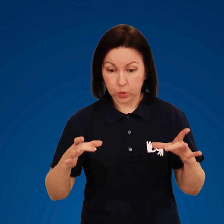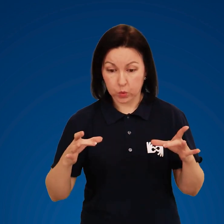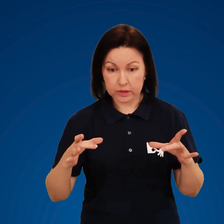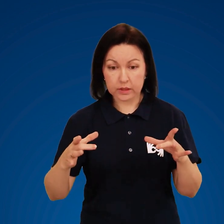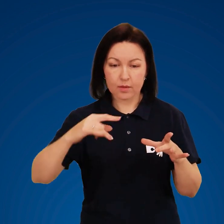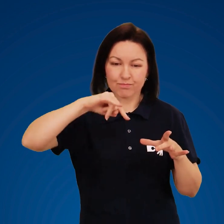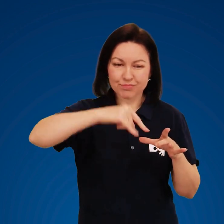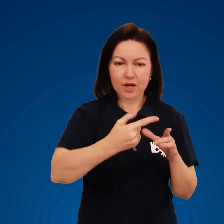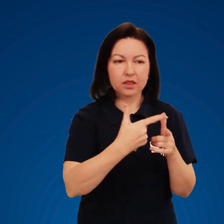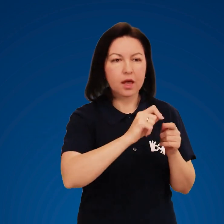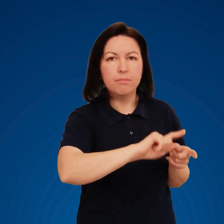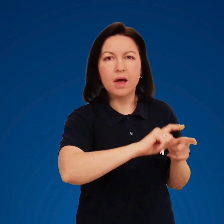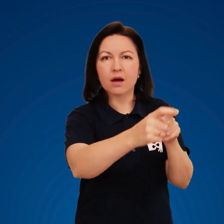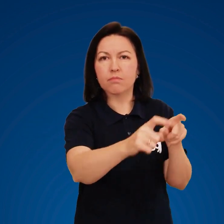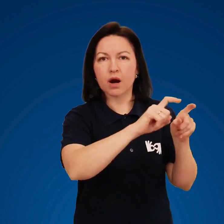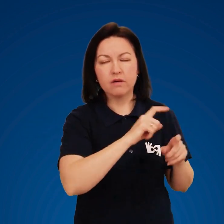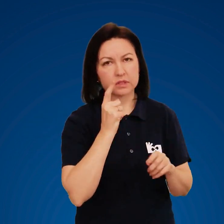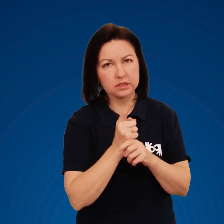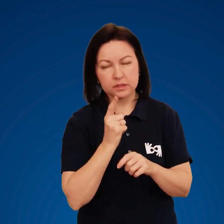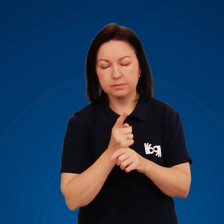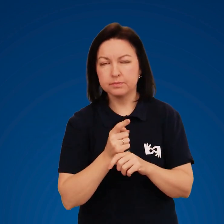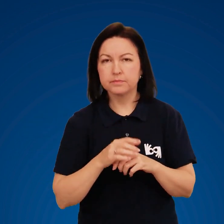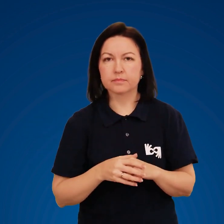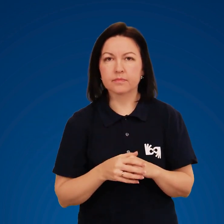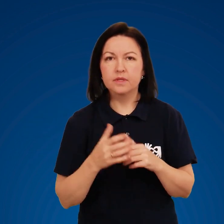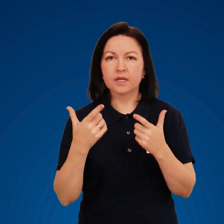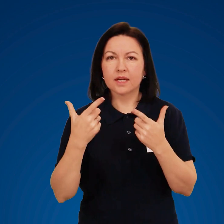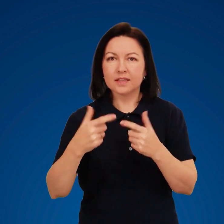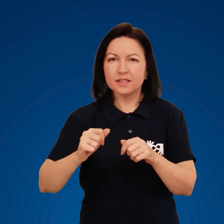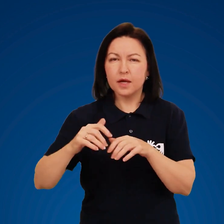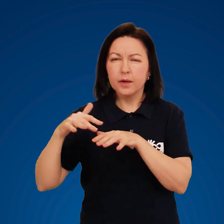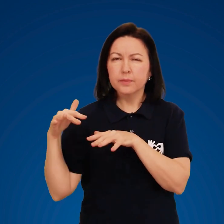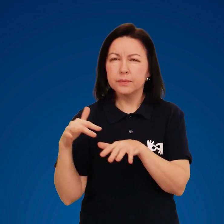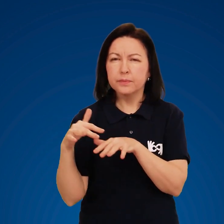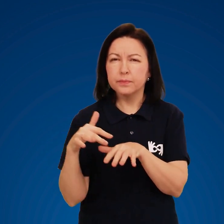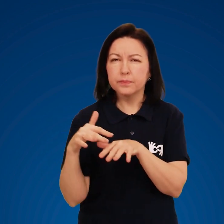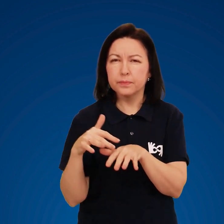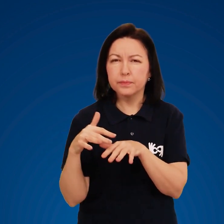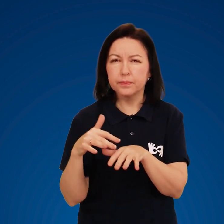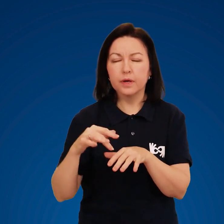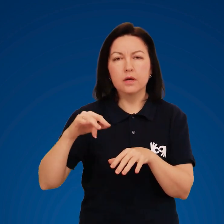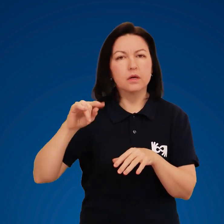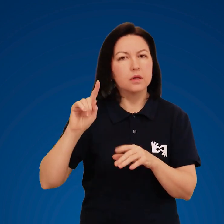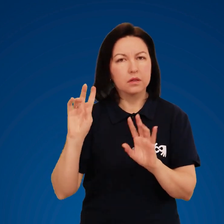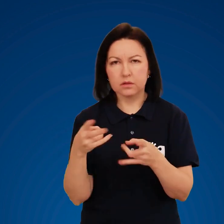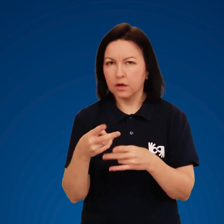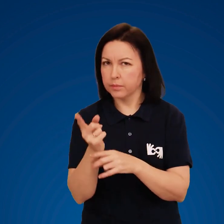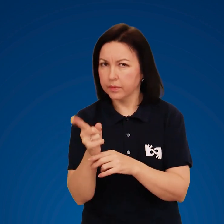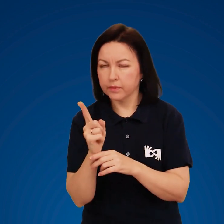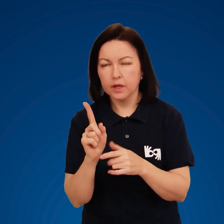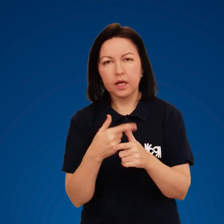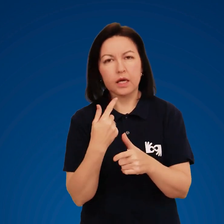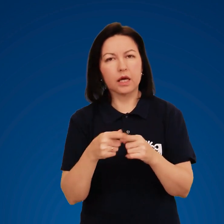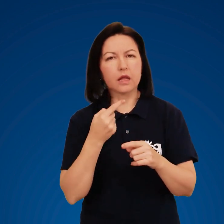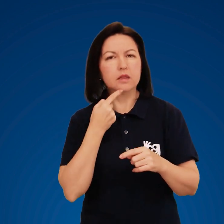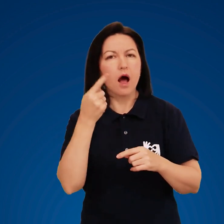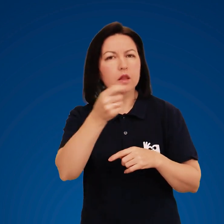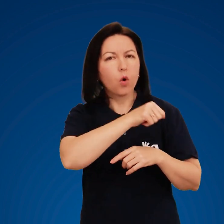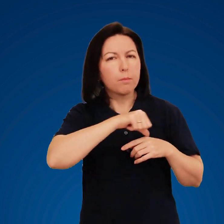Не пробивайте лунку на переправах. Не ловіть рибу поблизу вимоїн та занадто